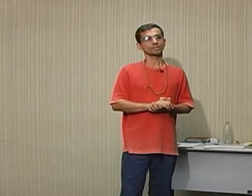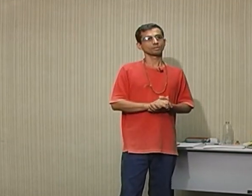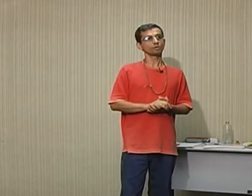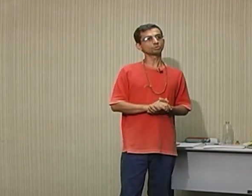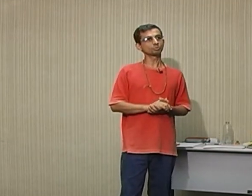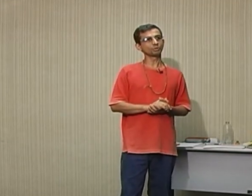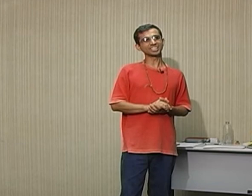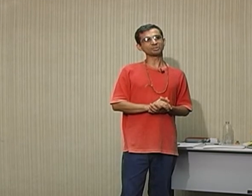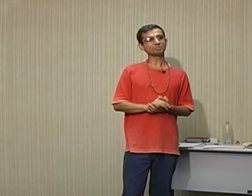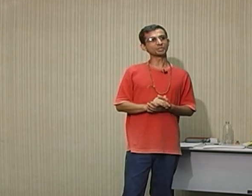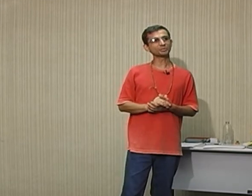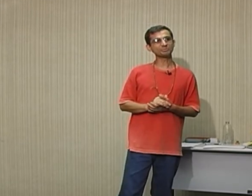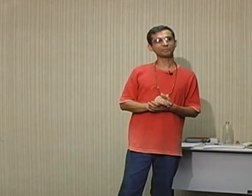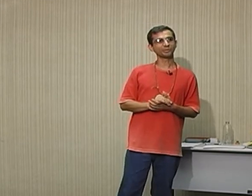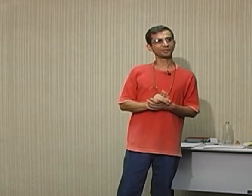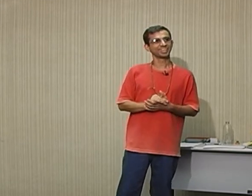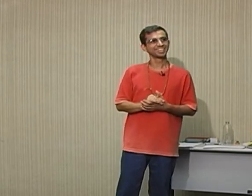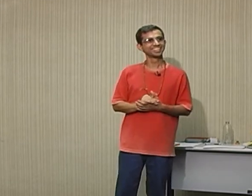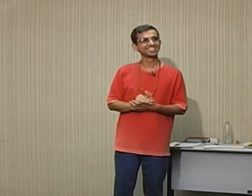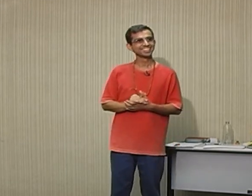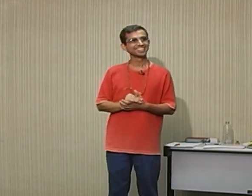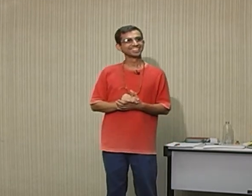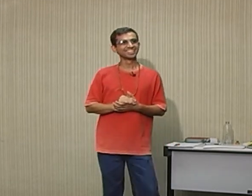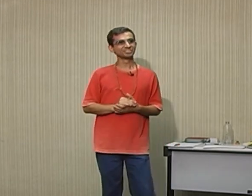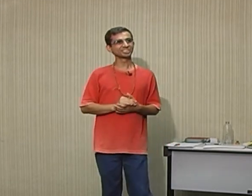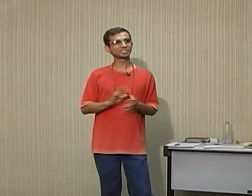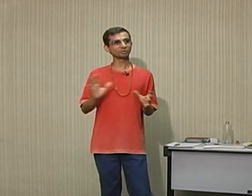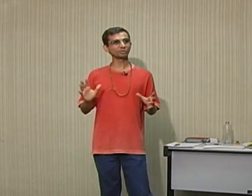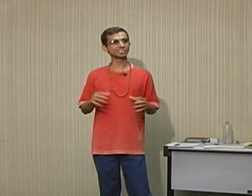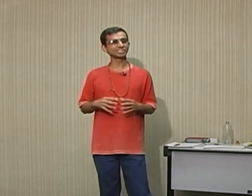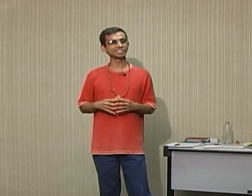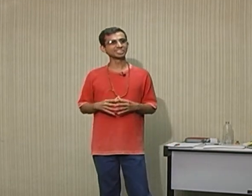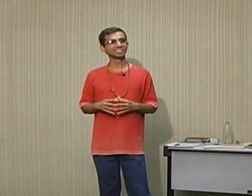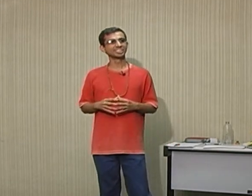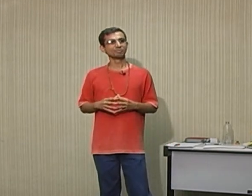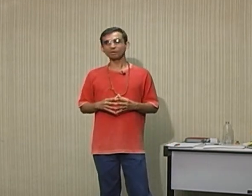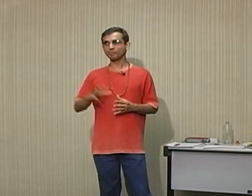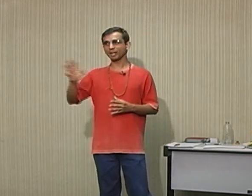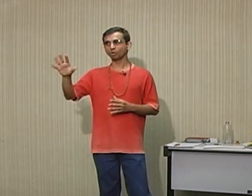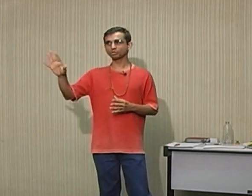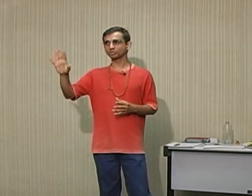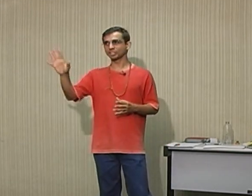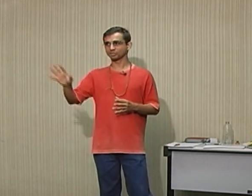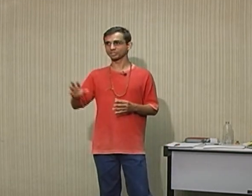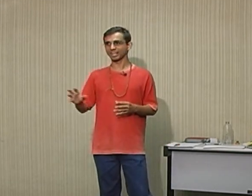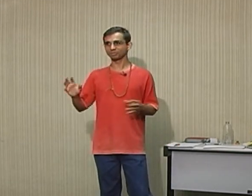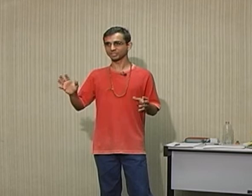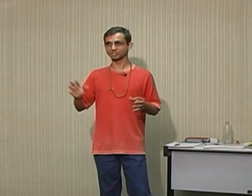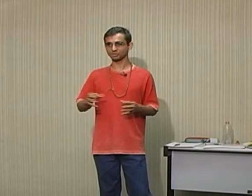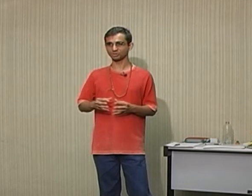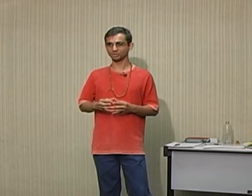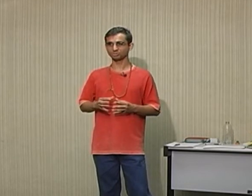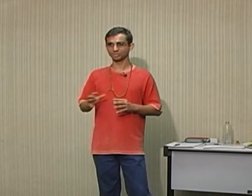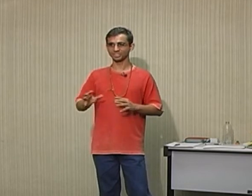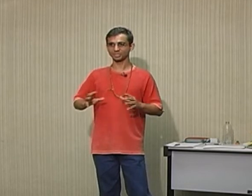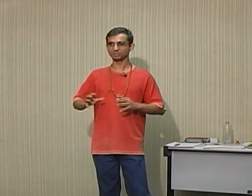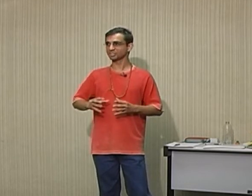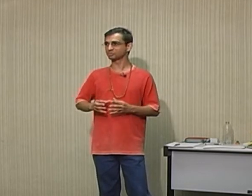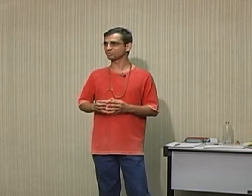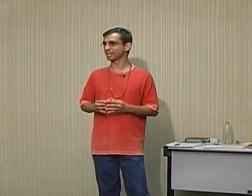Vamos supor, é que eu me perco um pouco, eu não sei se eu vou conseguir, mas eu vou pegar outro trecho, tá? Um trecho que eu me identifico mais,